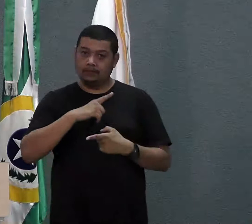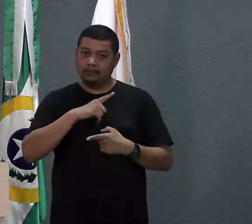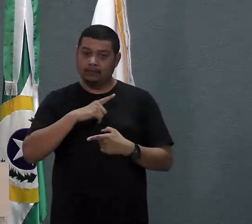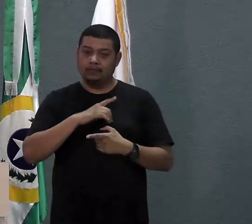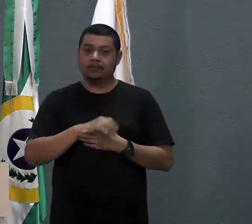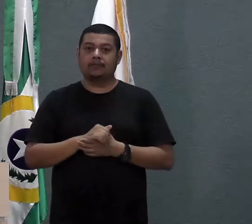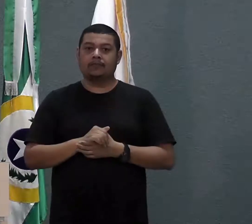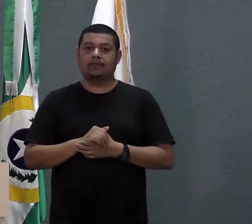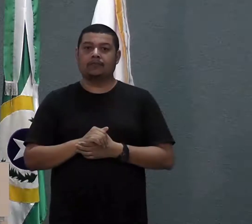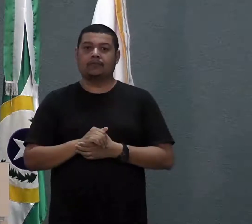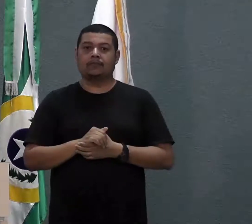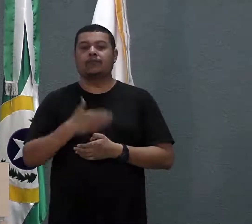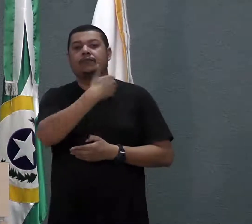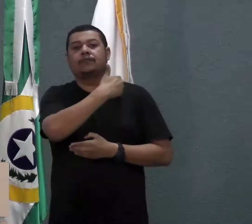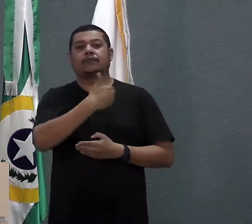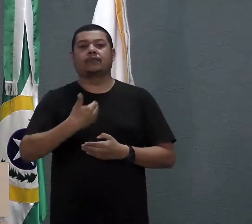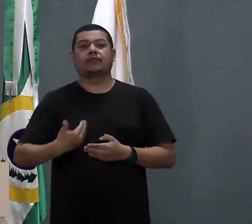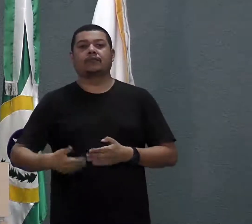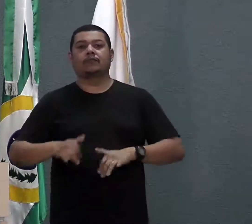uma audiência pública,